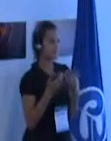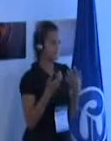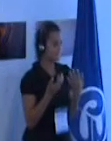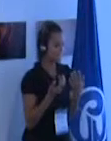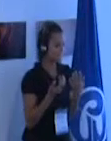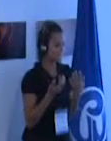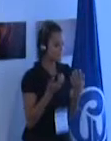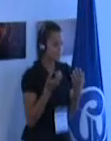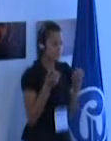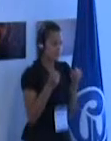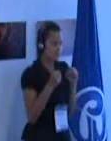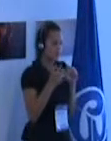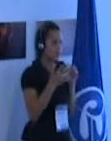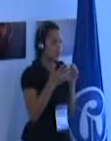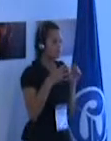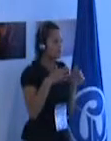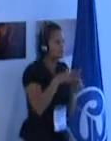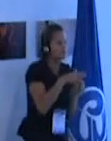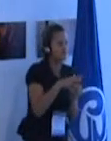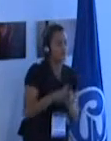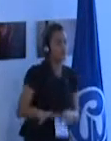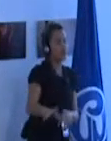llegar a todos los profesionales